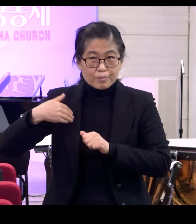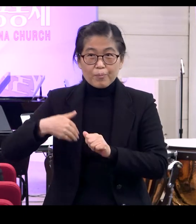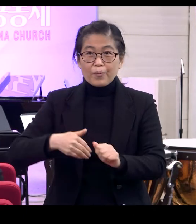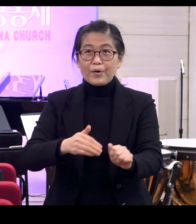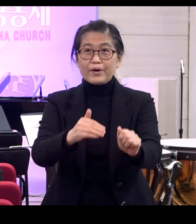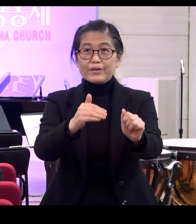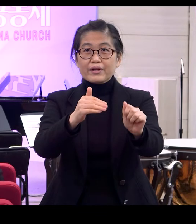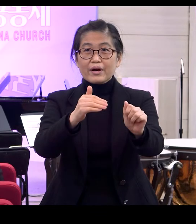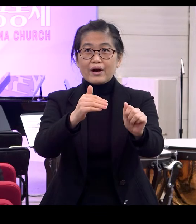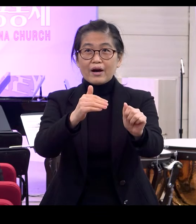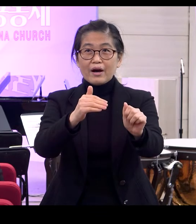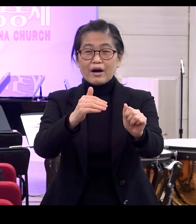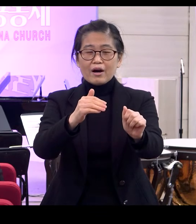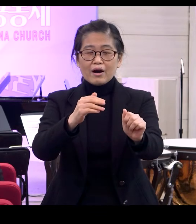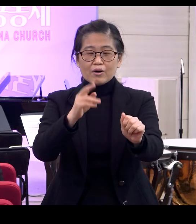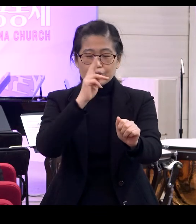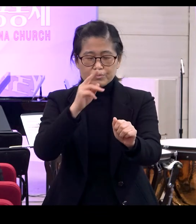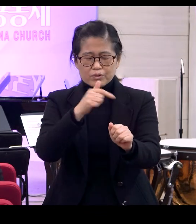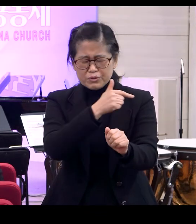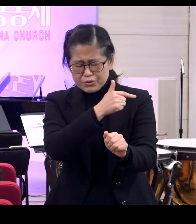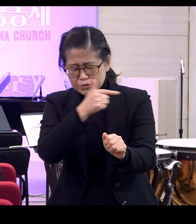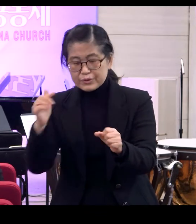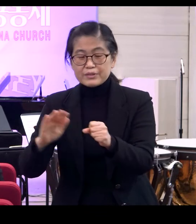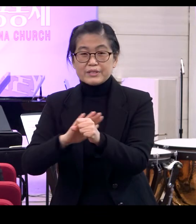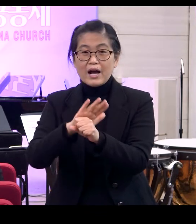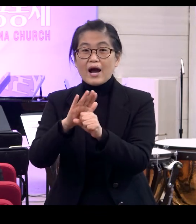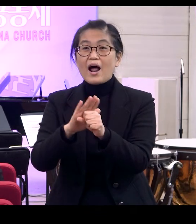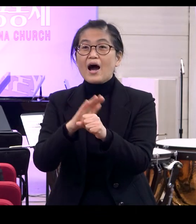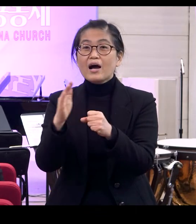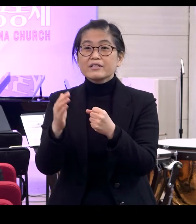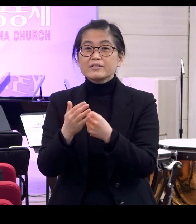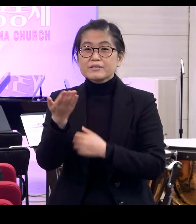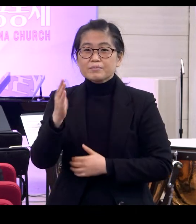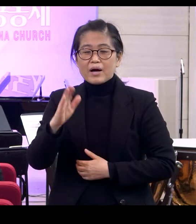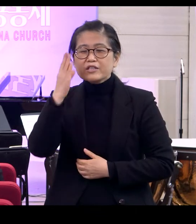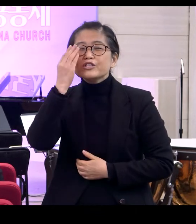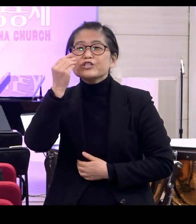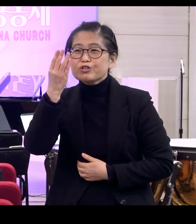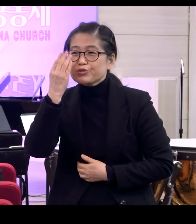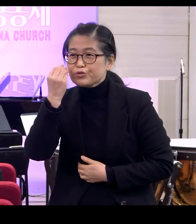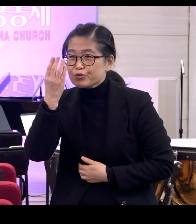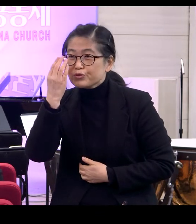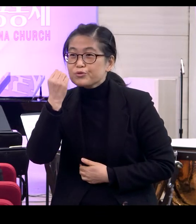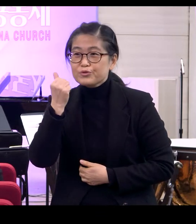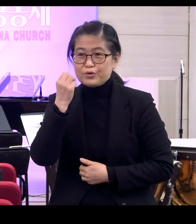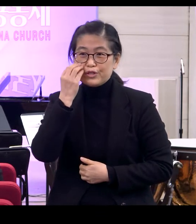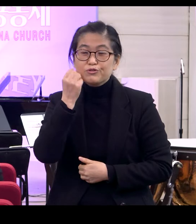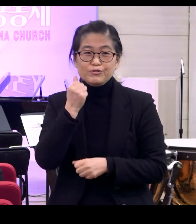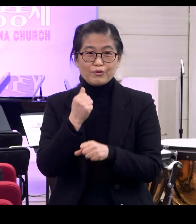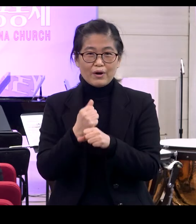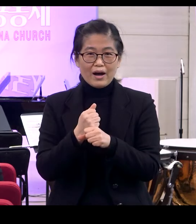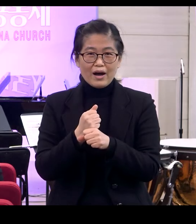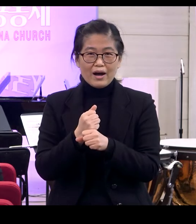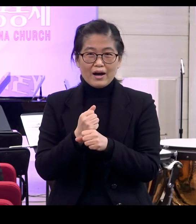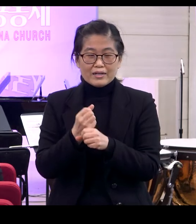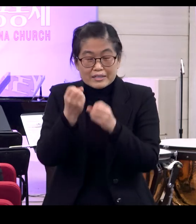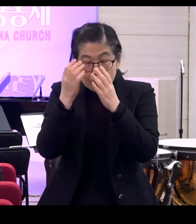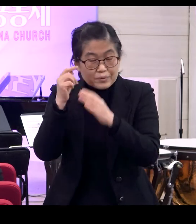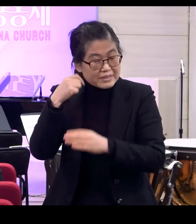굉장한 사랑이지만 사실 우리한테 너무 익숙해가지고 그렇게 새롭고 신선하다 그런 느낌은 없거든요